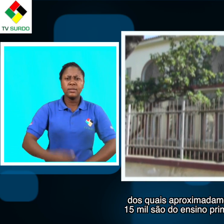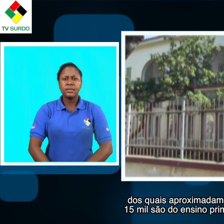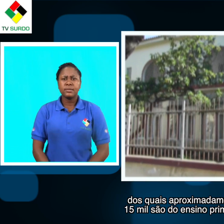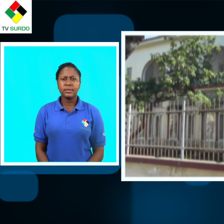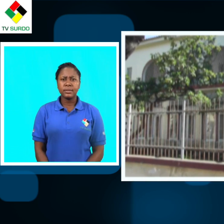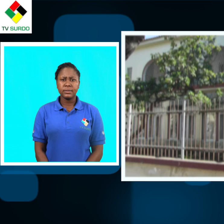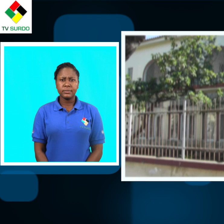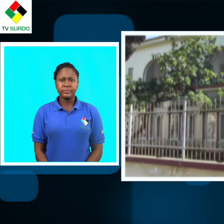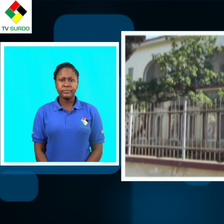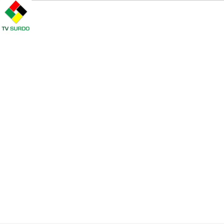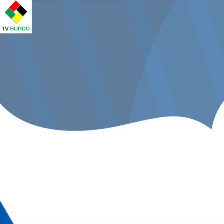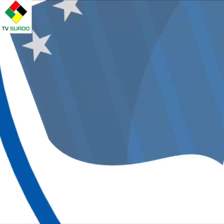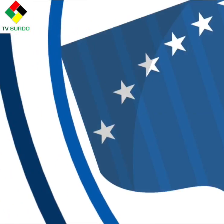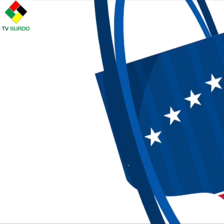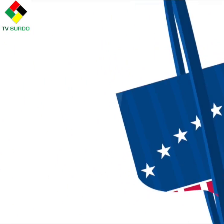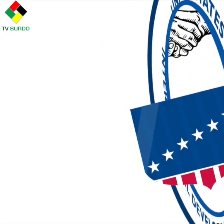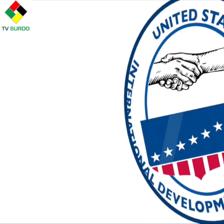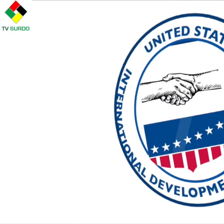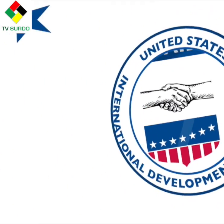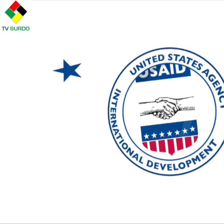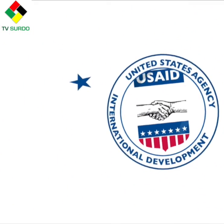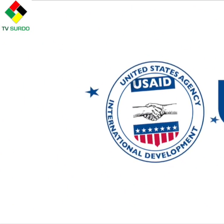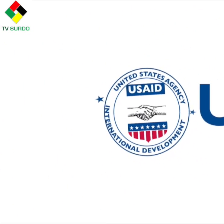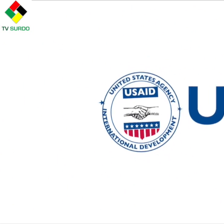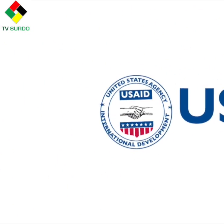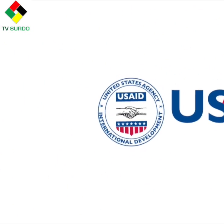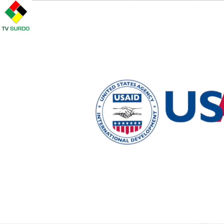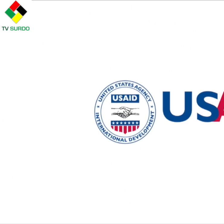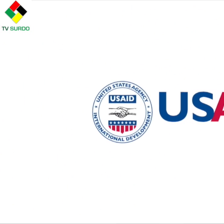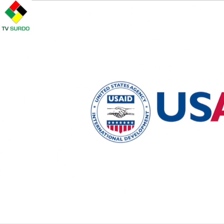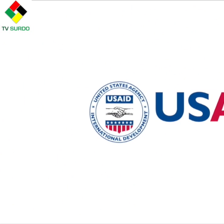primário. Atenção e Desenvolvimento